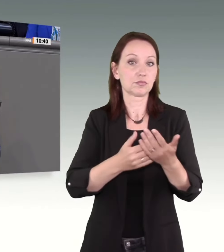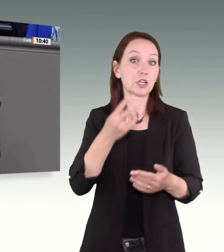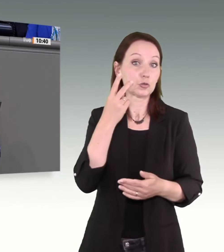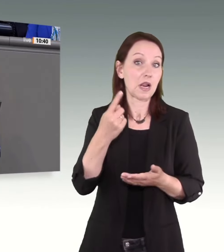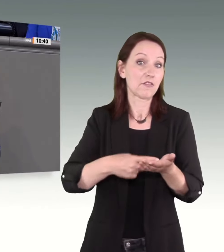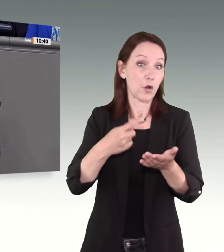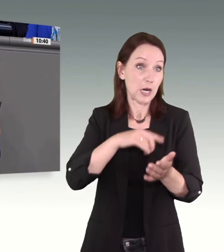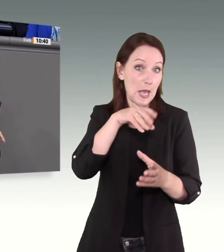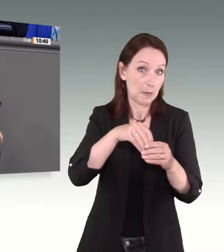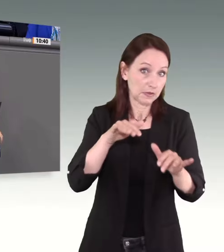sich diese Forderung dort auch wiederfindet.